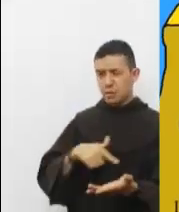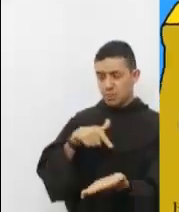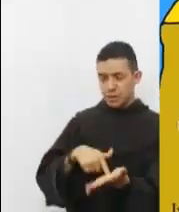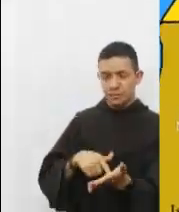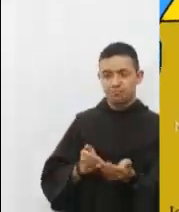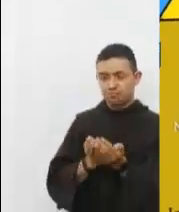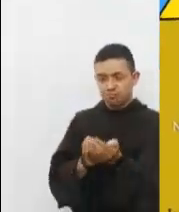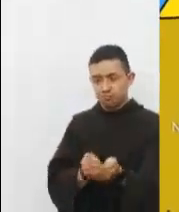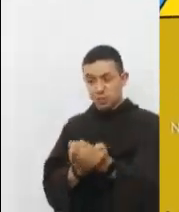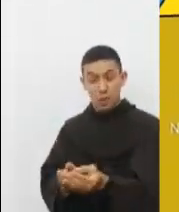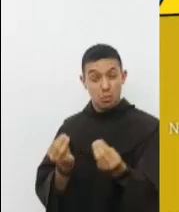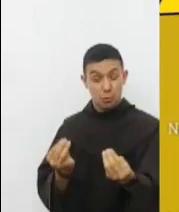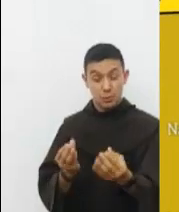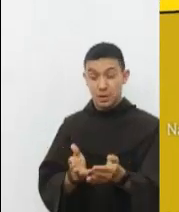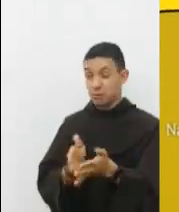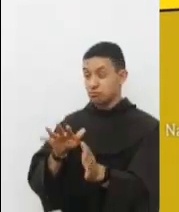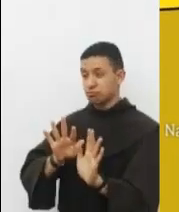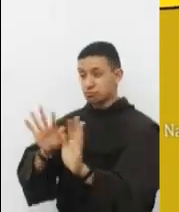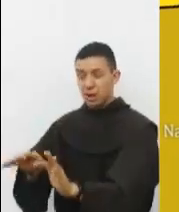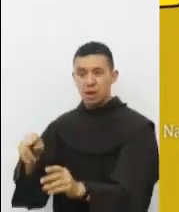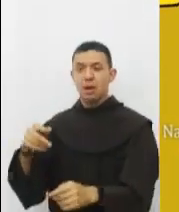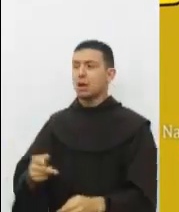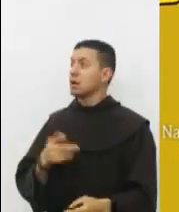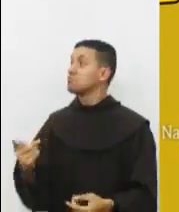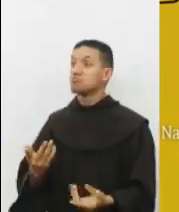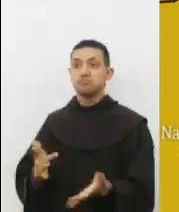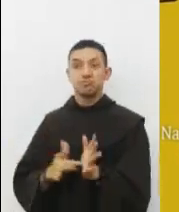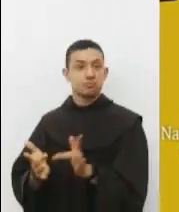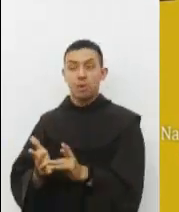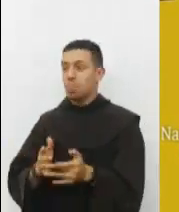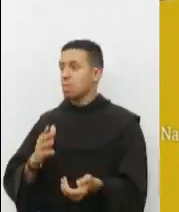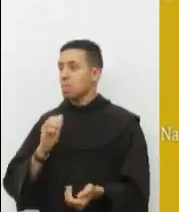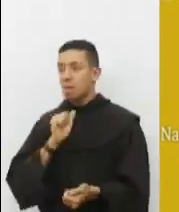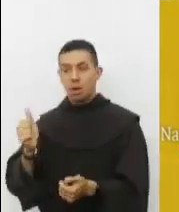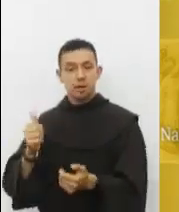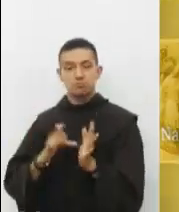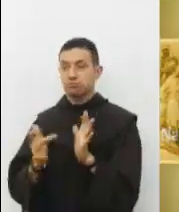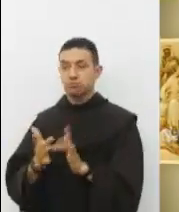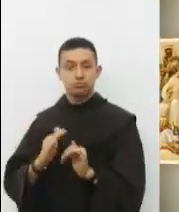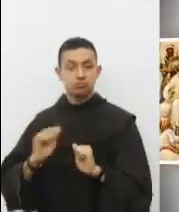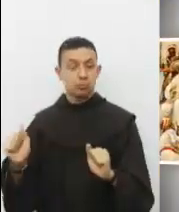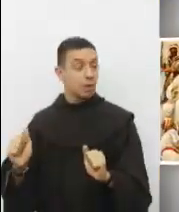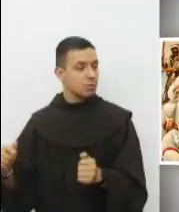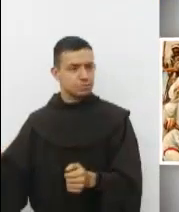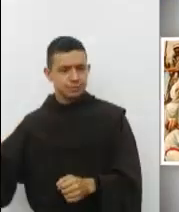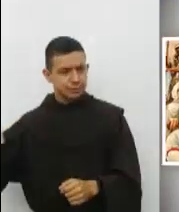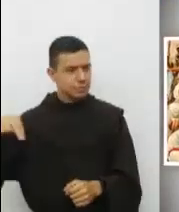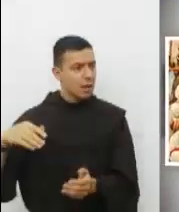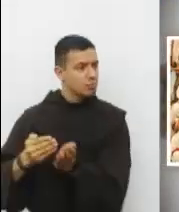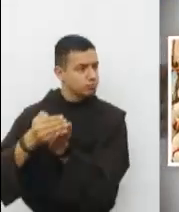Cafarnaúm para buscar a Jesús. Al encontrarlo en la otra orilla del lago, le preguntaron, Maestro, ¿cuándo llegaste acá?